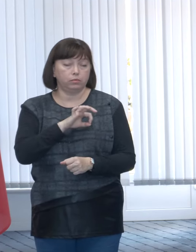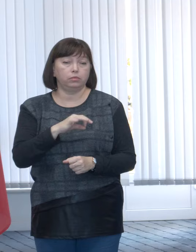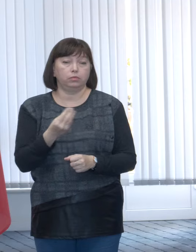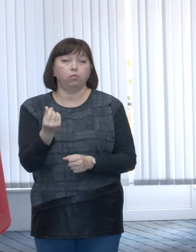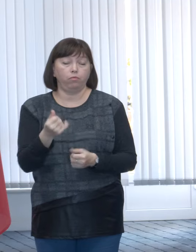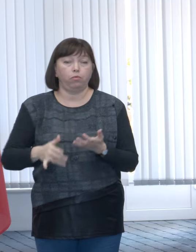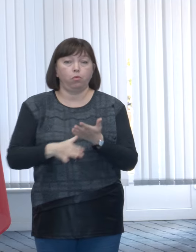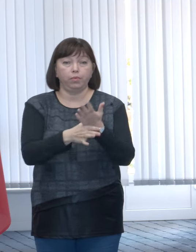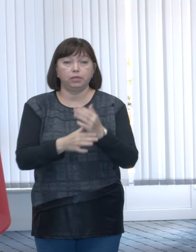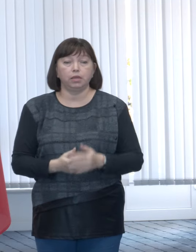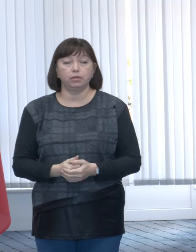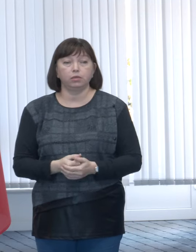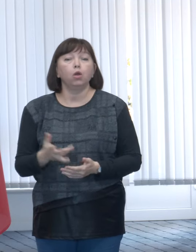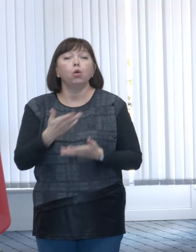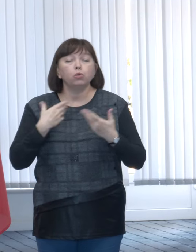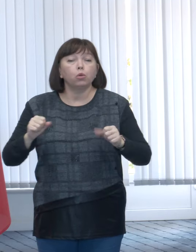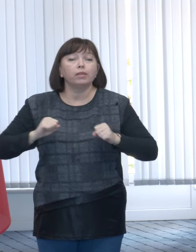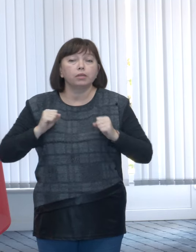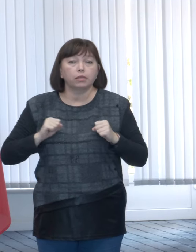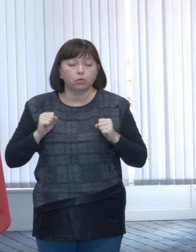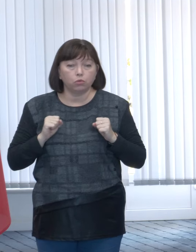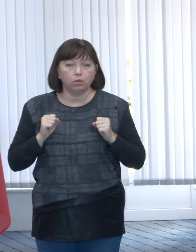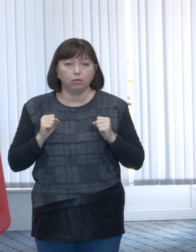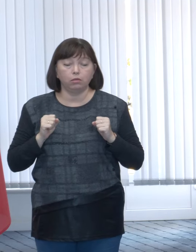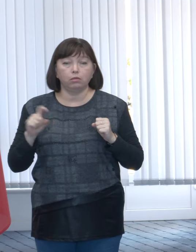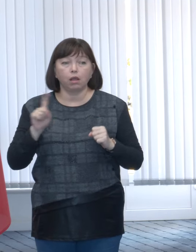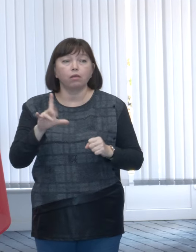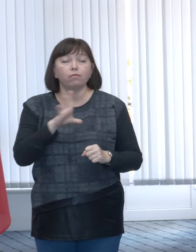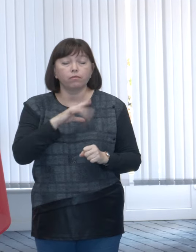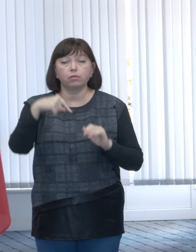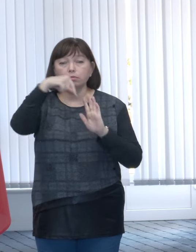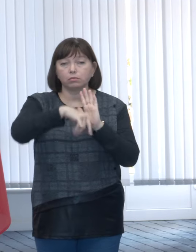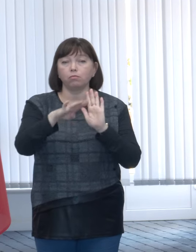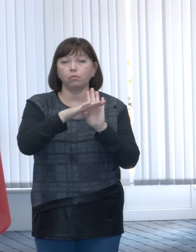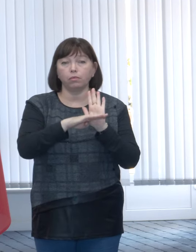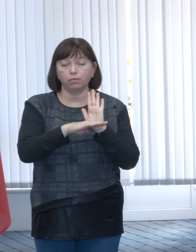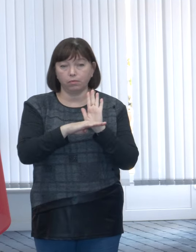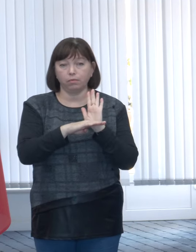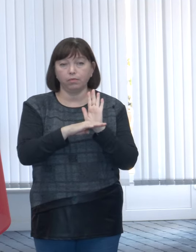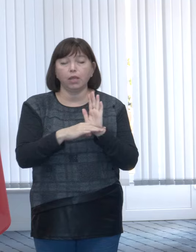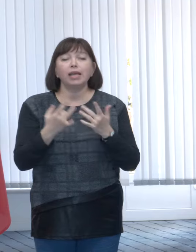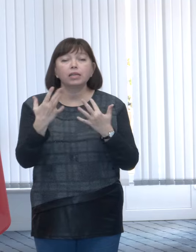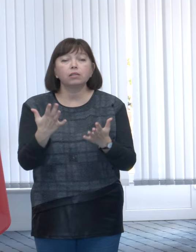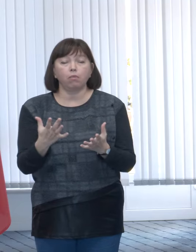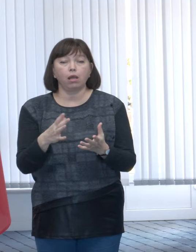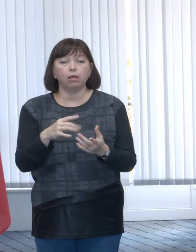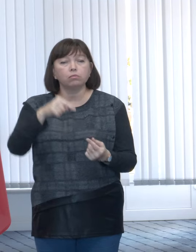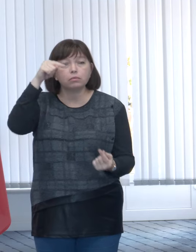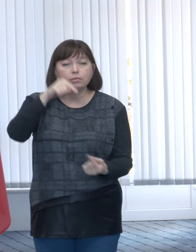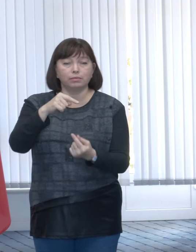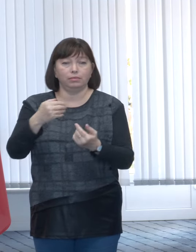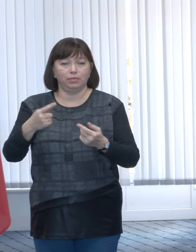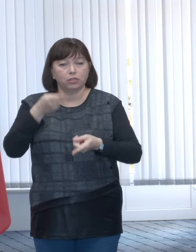compensație. Deci, noi ne-am străbuit ca să avem un sistem cât mai aproape de realitatea